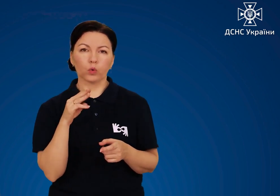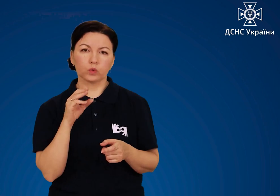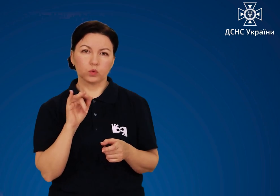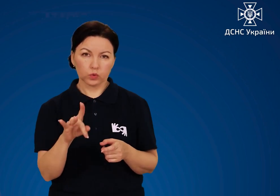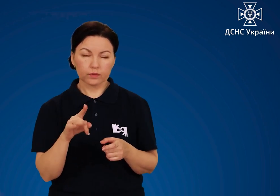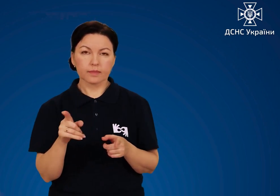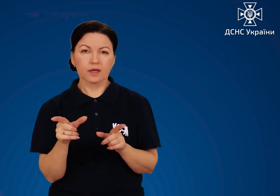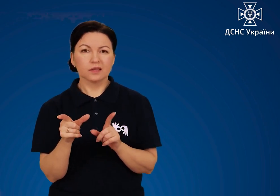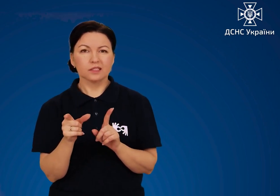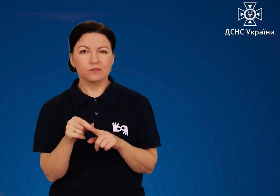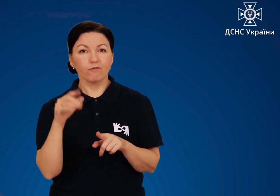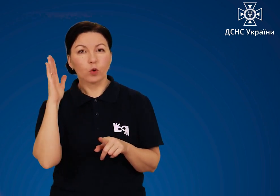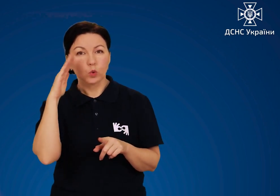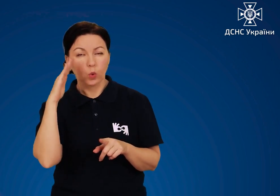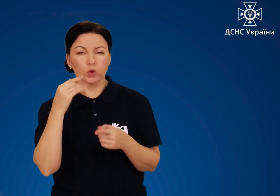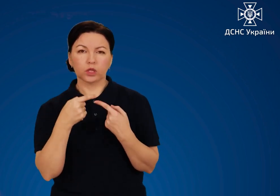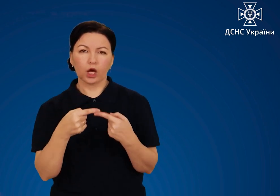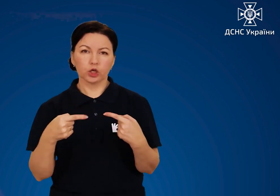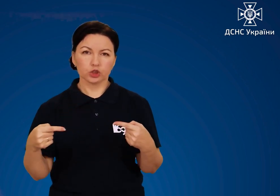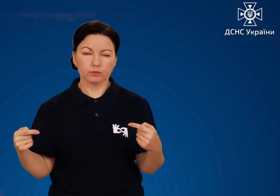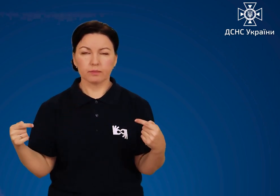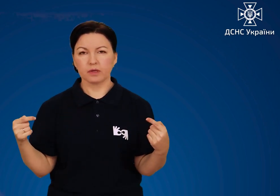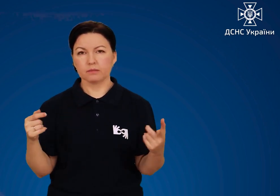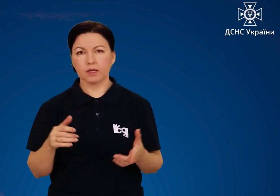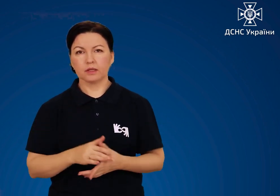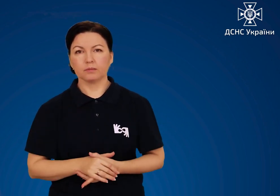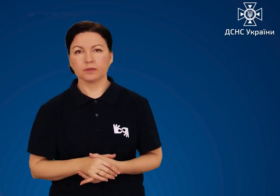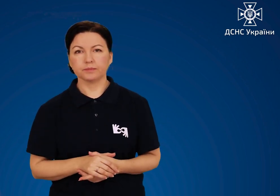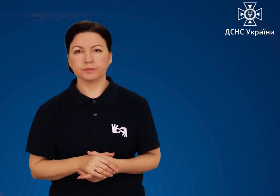генератора з водою та іншими предметами.